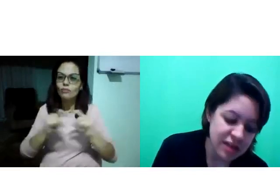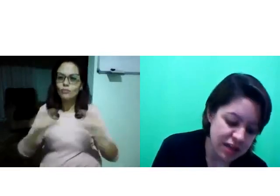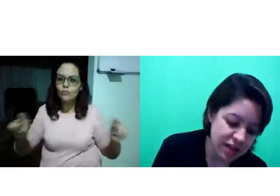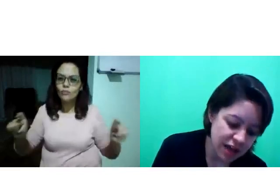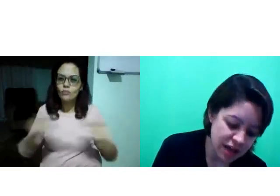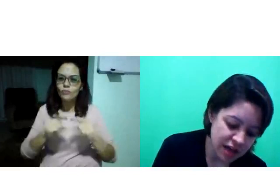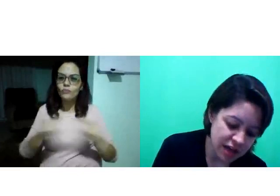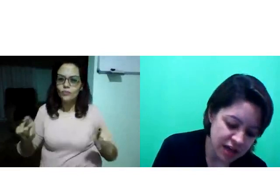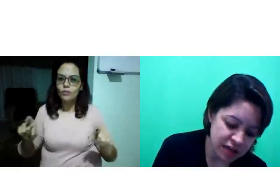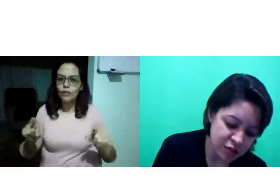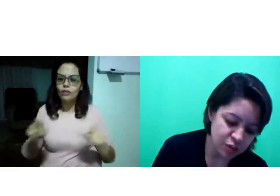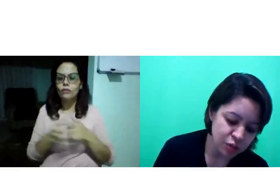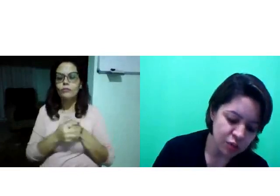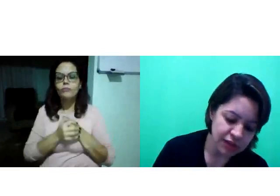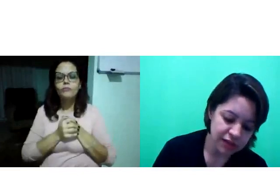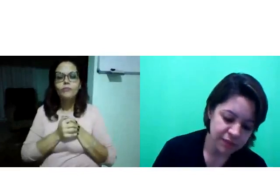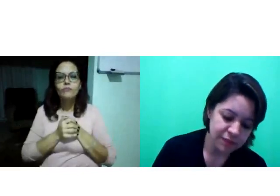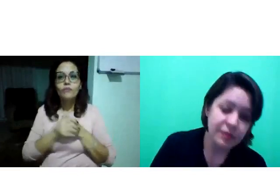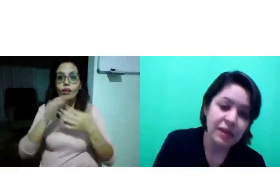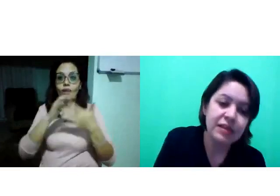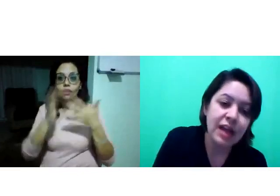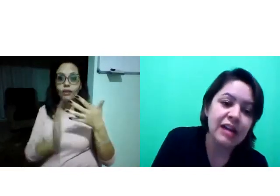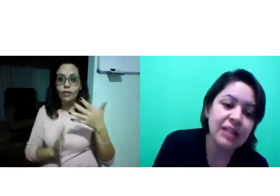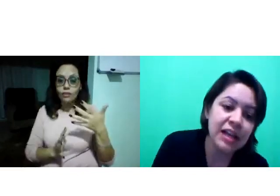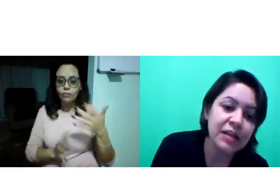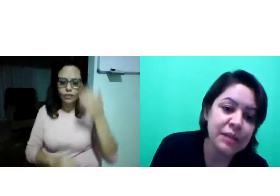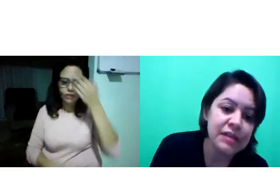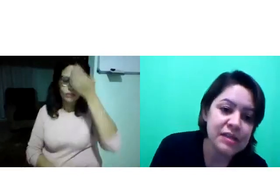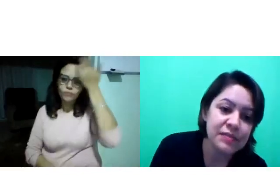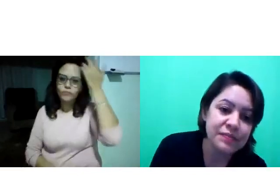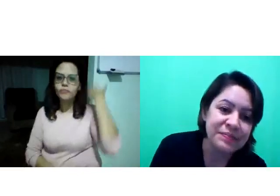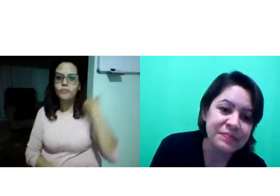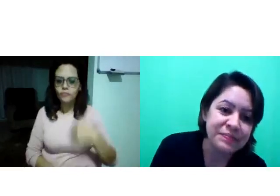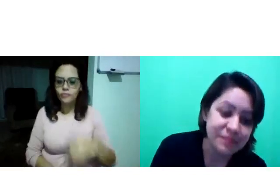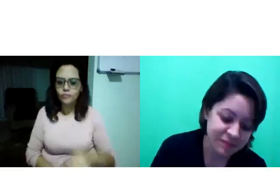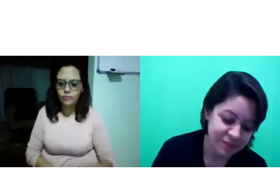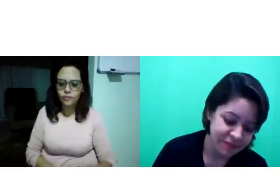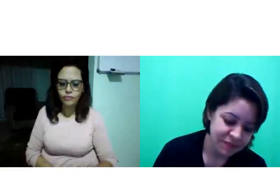e a estrutura interna da Libras.